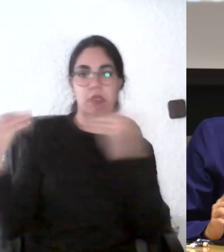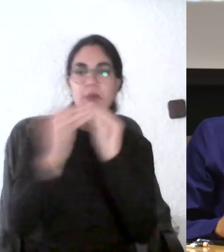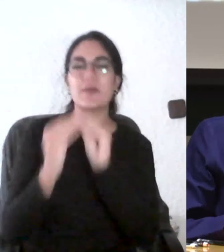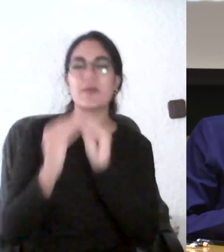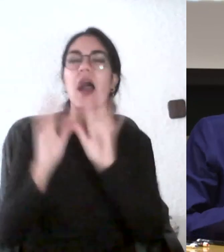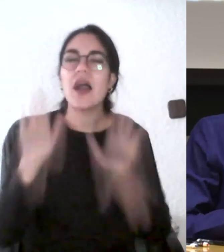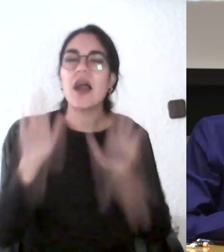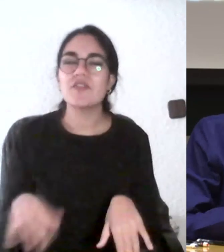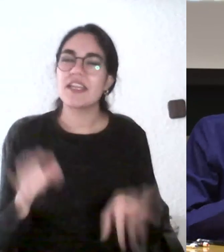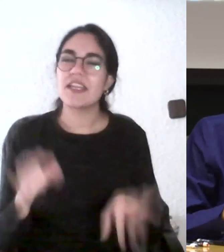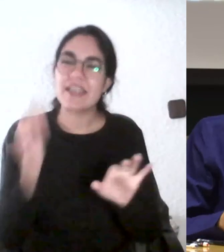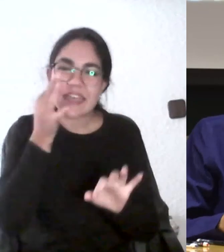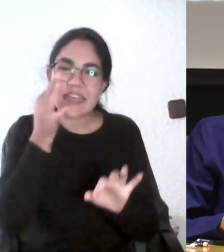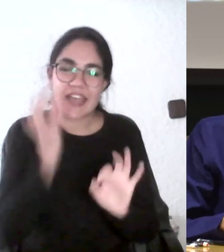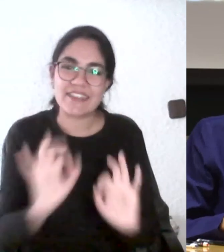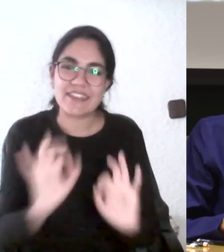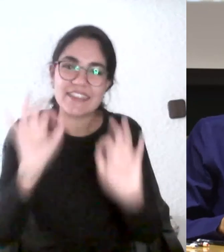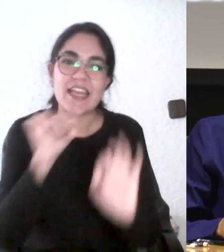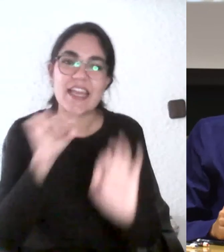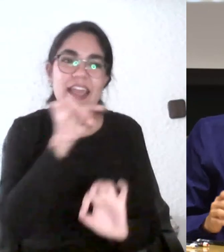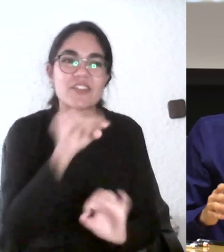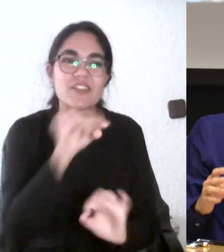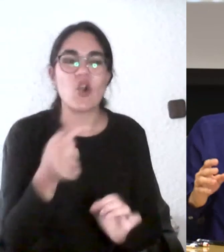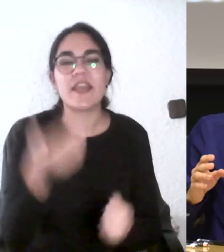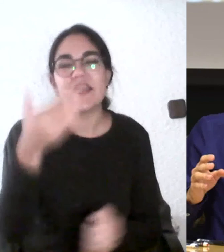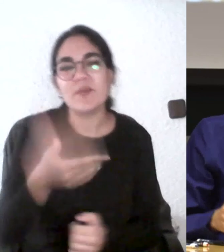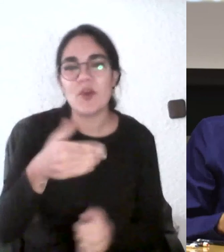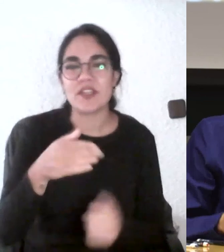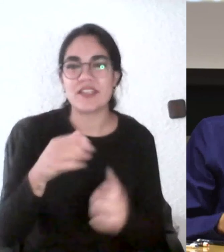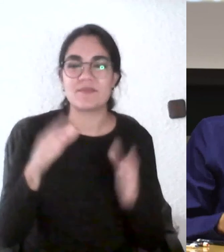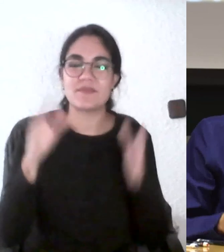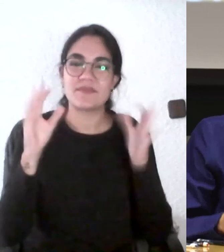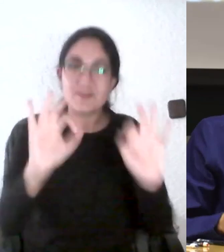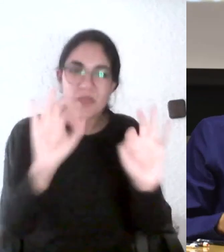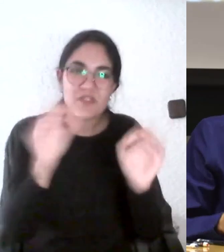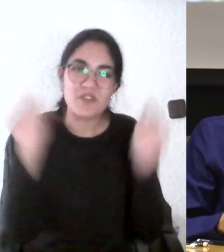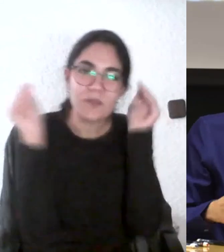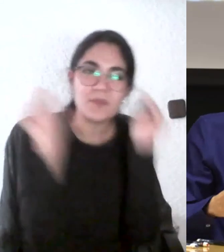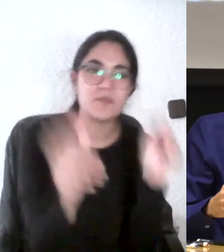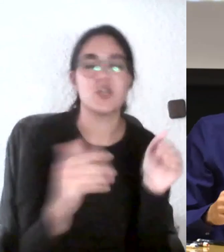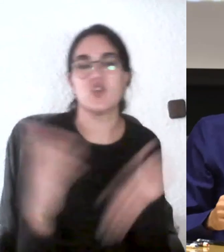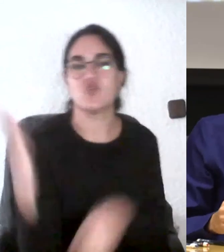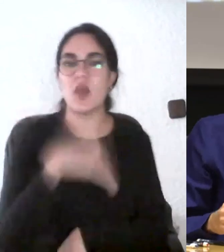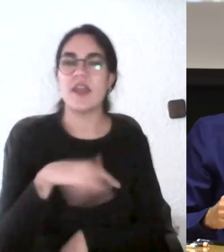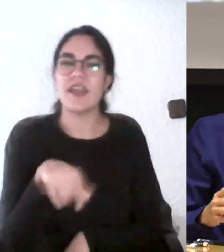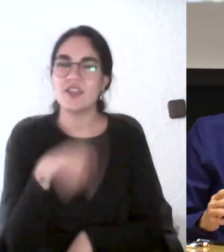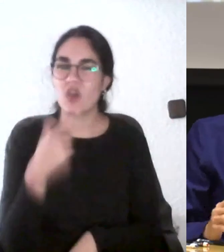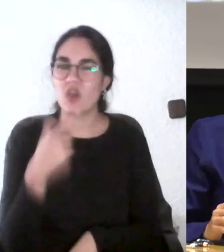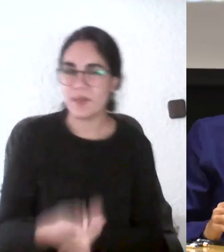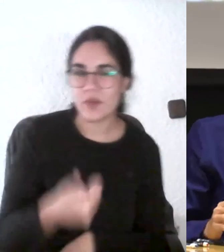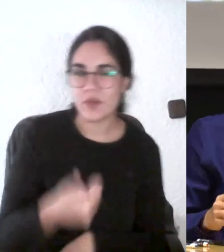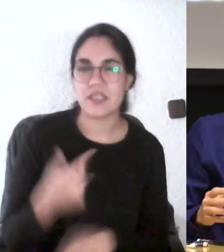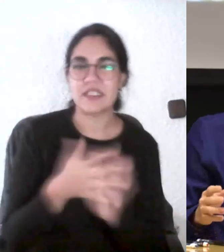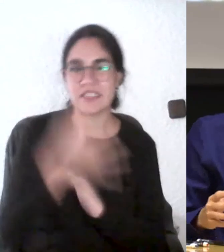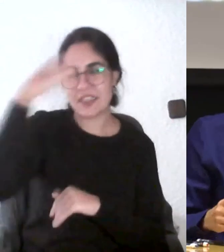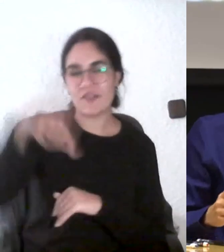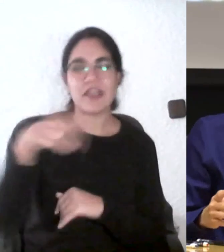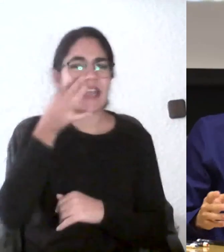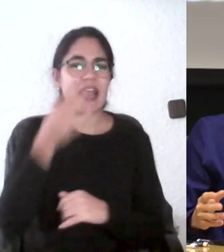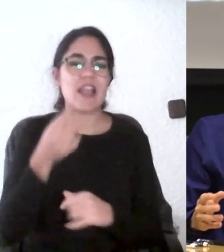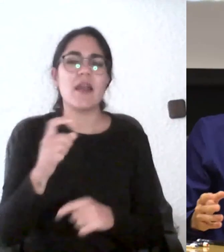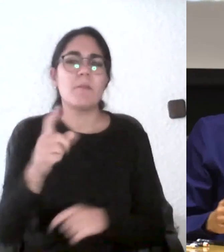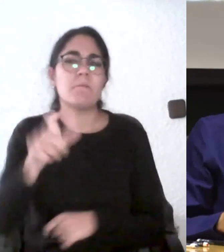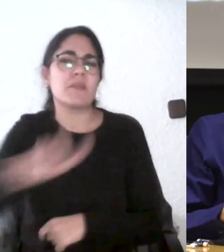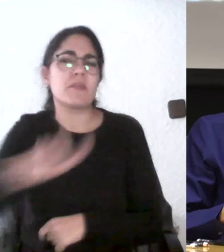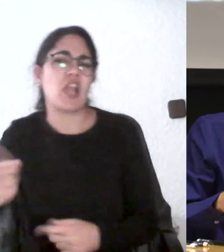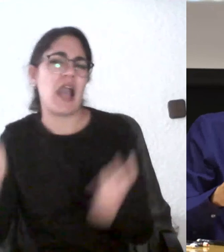de oye esto realmente es importante esto tiene un impacto esto lo van a leer oye esto y por ejemplo los